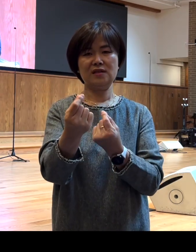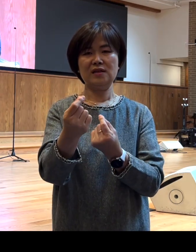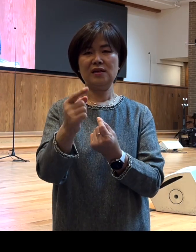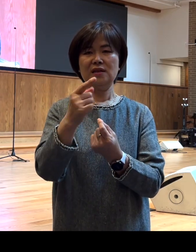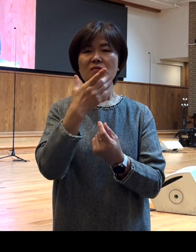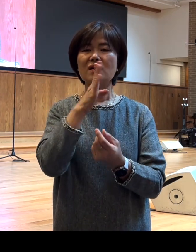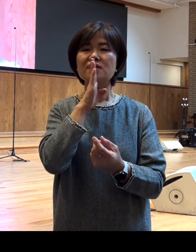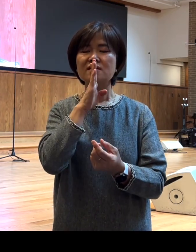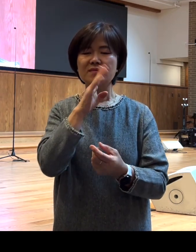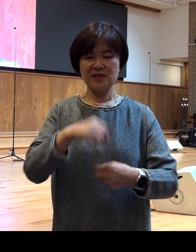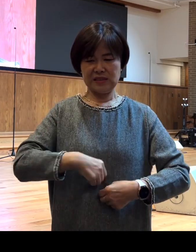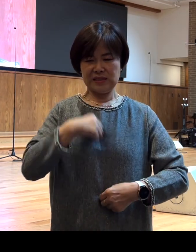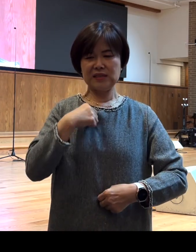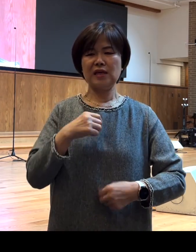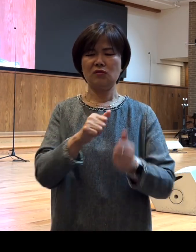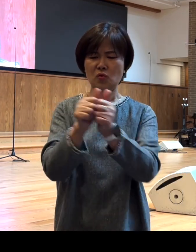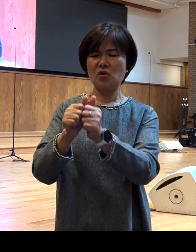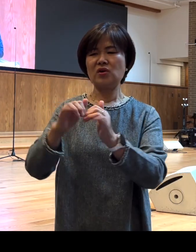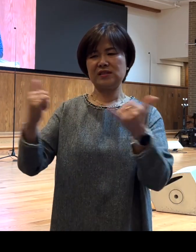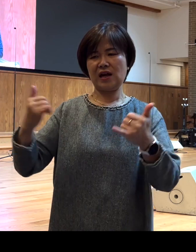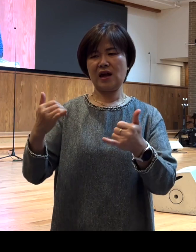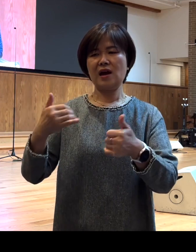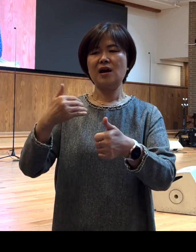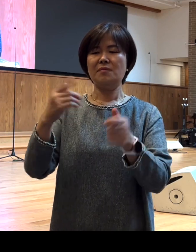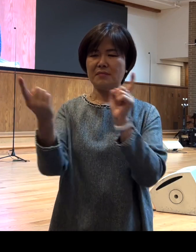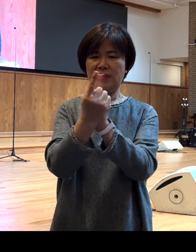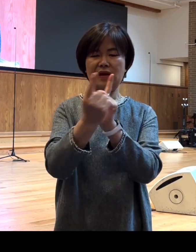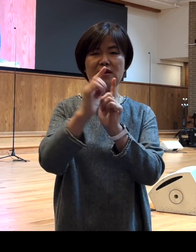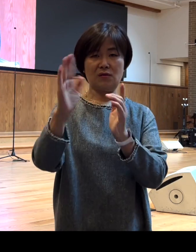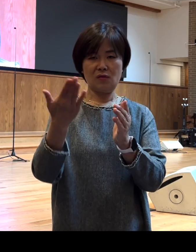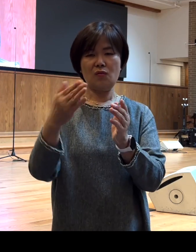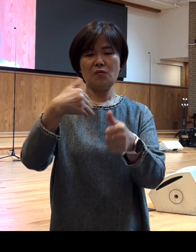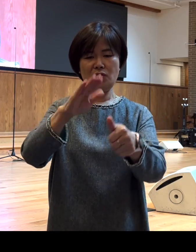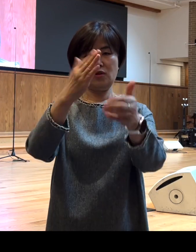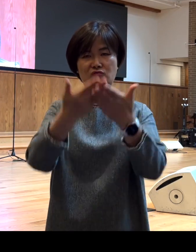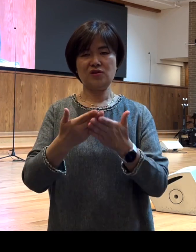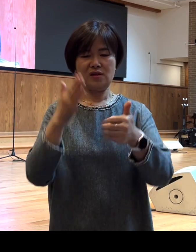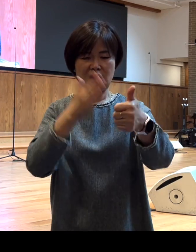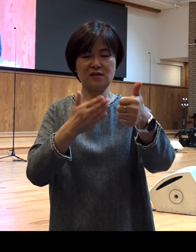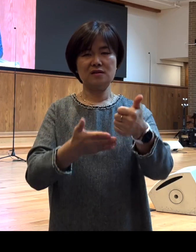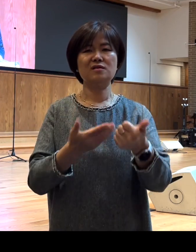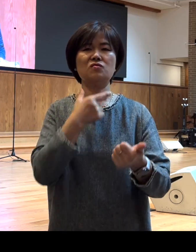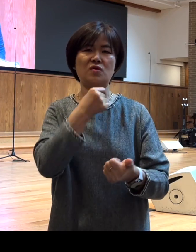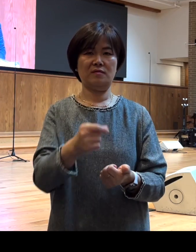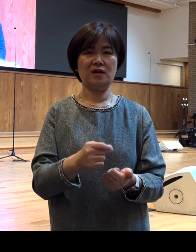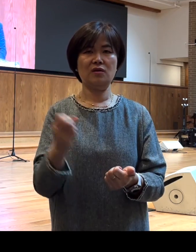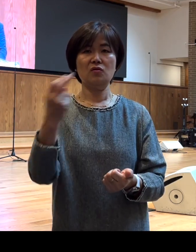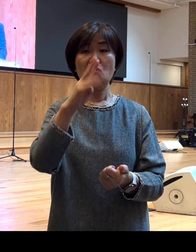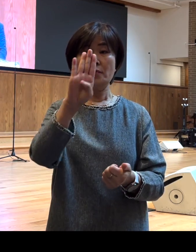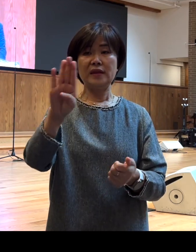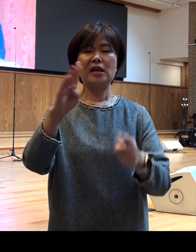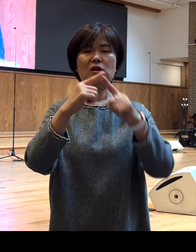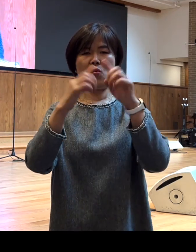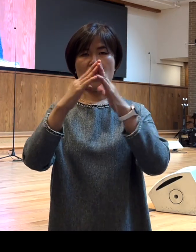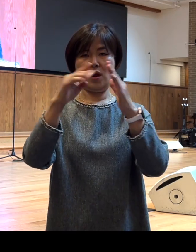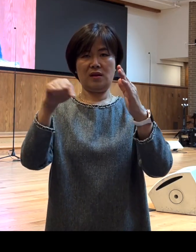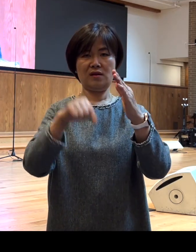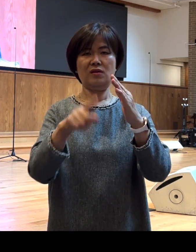신실한 동역자들 보내주시기를 간절히 소원합니다 또한 우리 베델 교회에서 그런 인생과